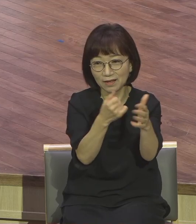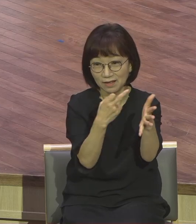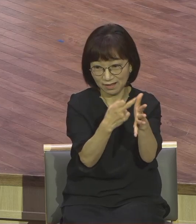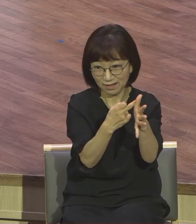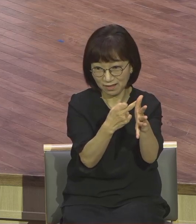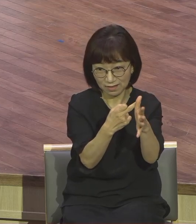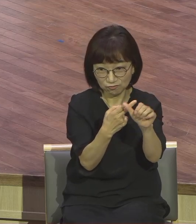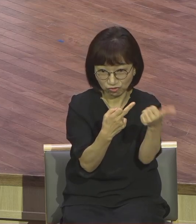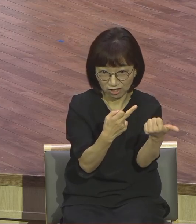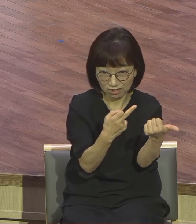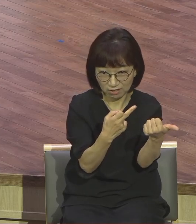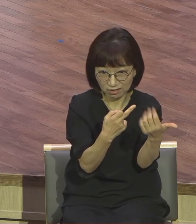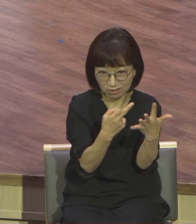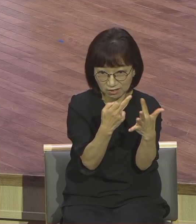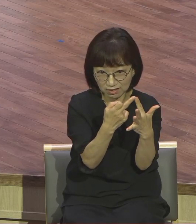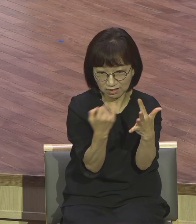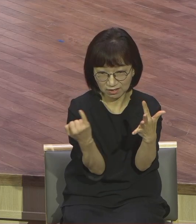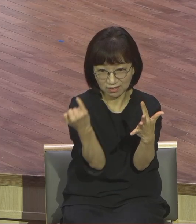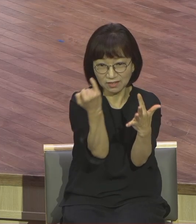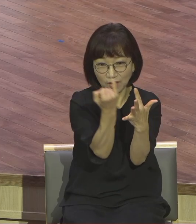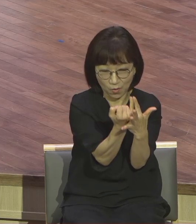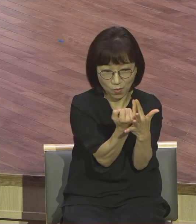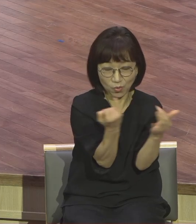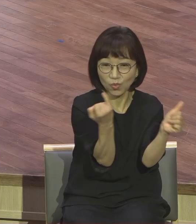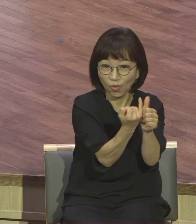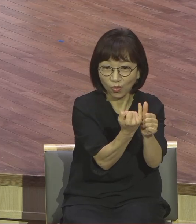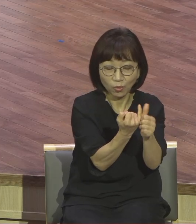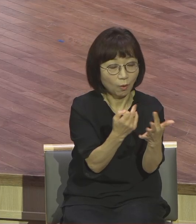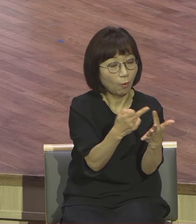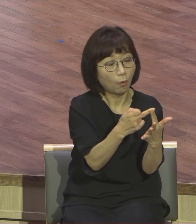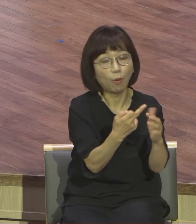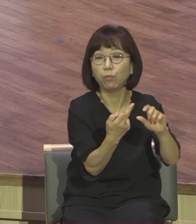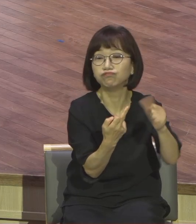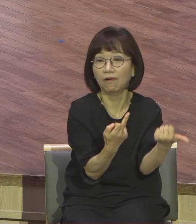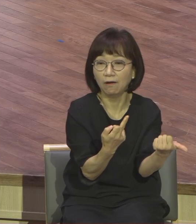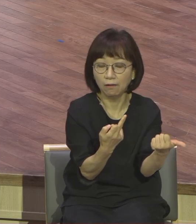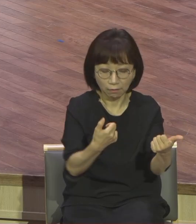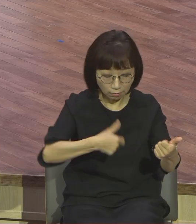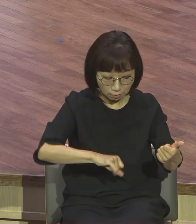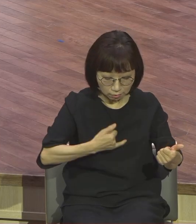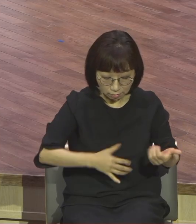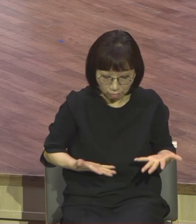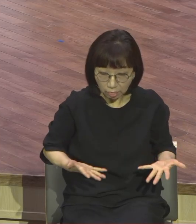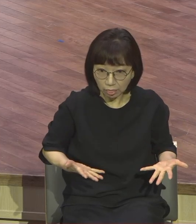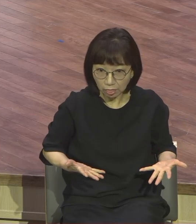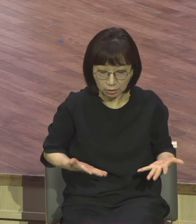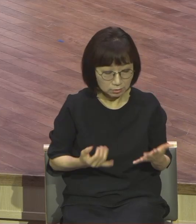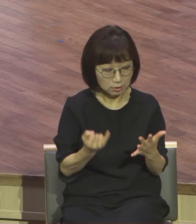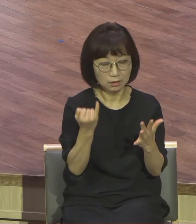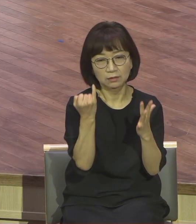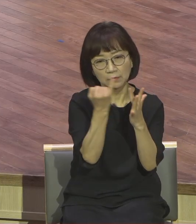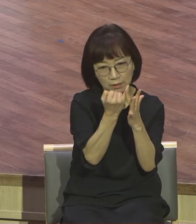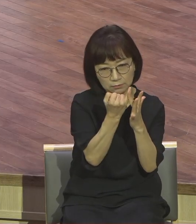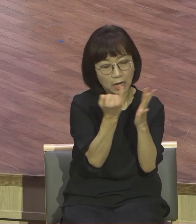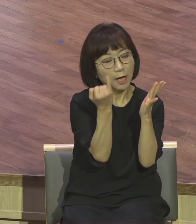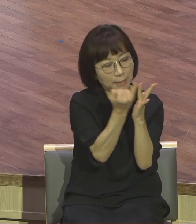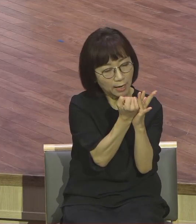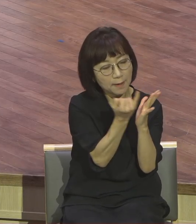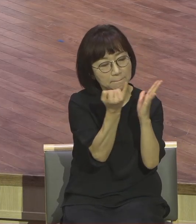결혼했어요. 했는데 또 둘짜들도 후사가 없이 죽었어. 셋짜들 넷짜들 다섯 일곱까지 다